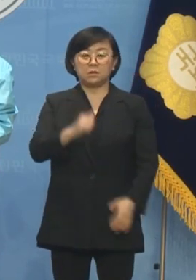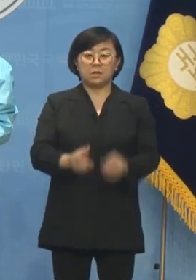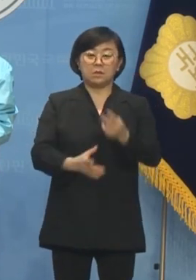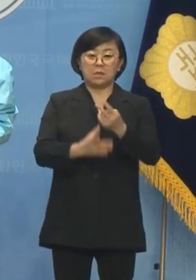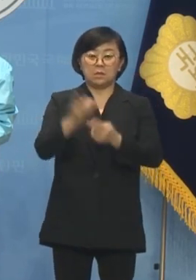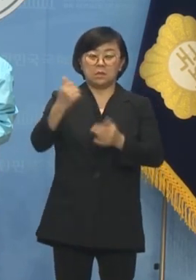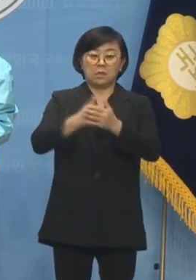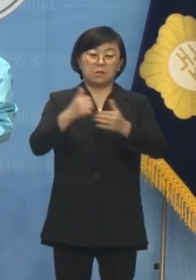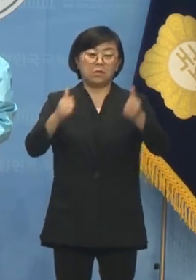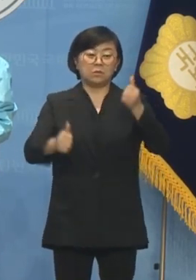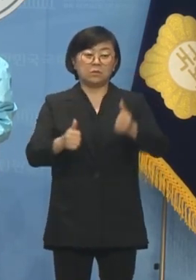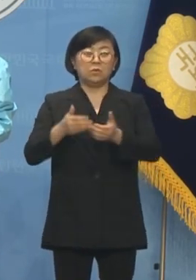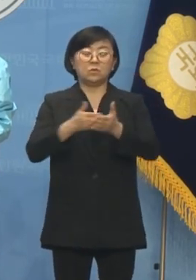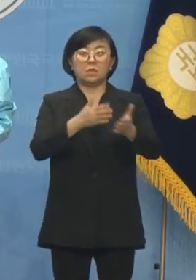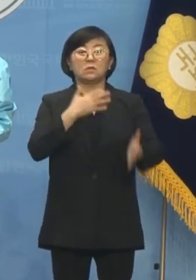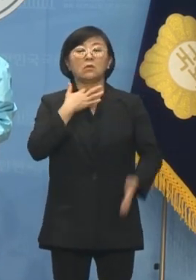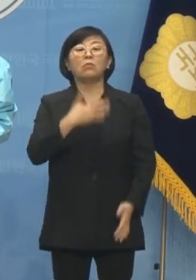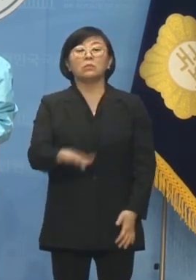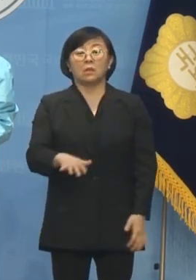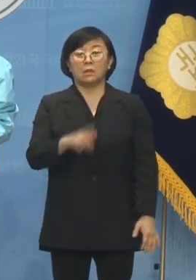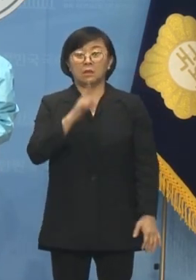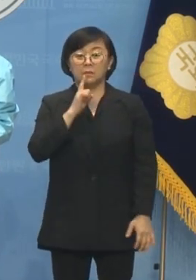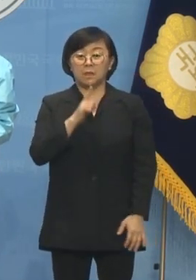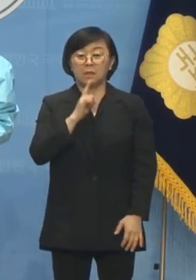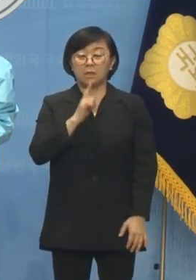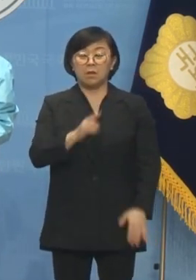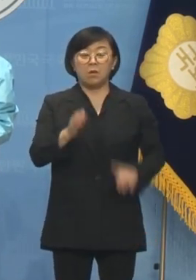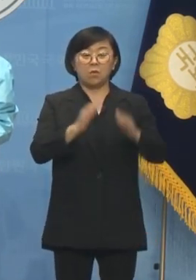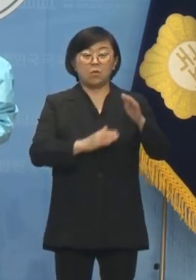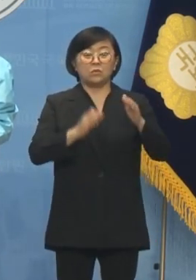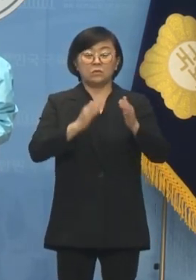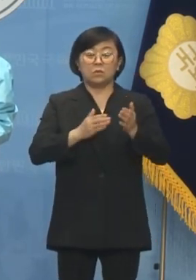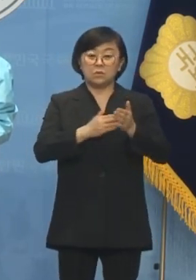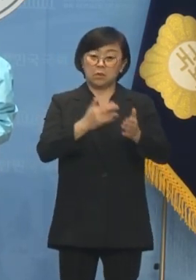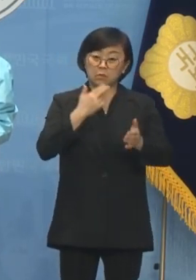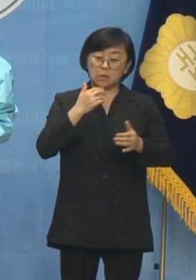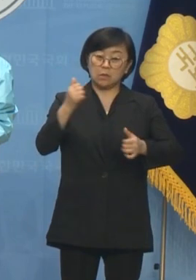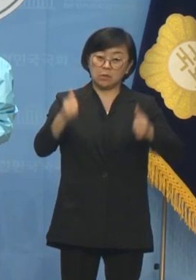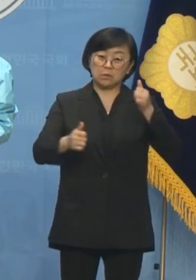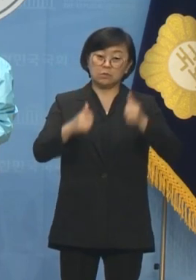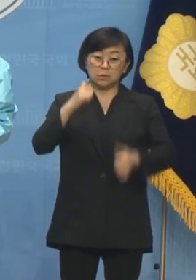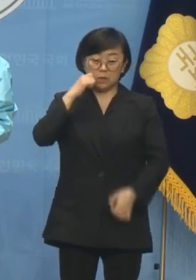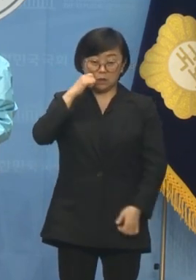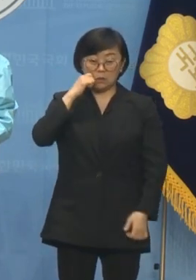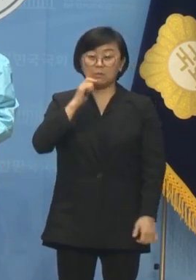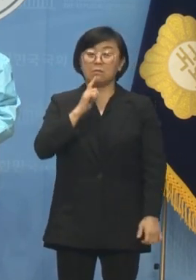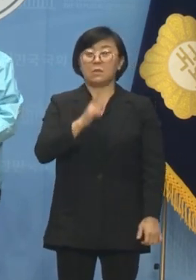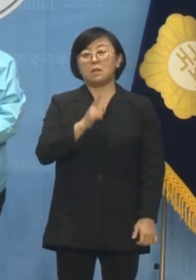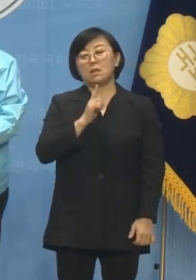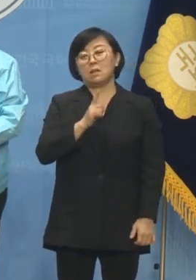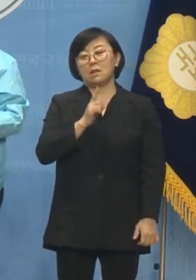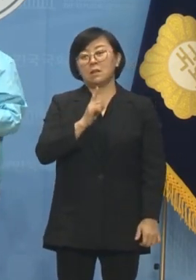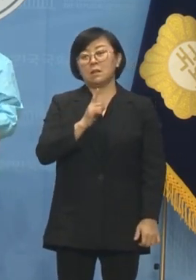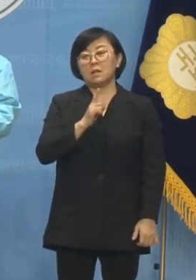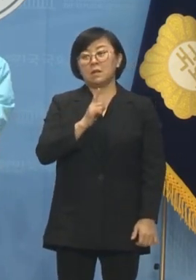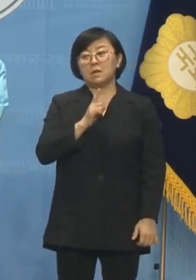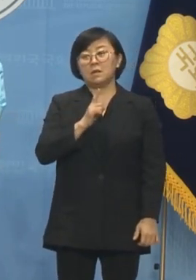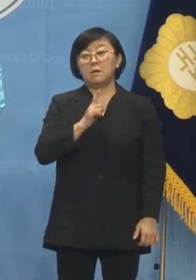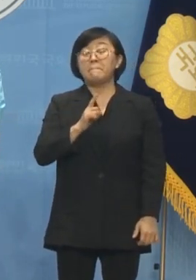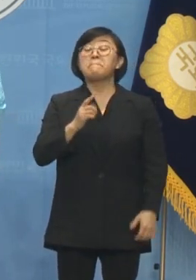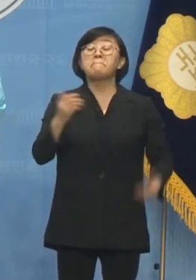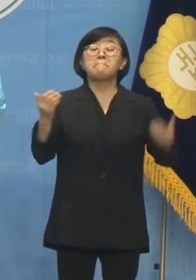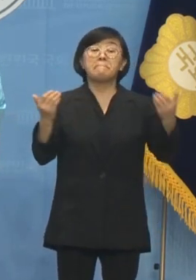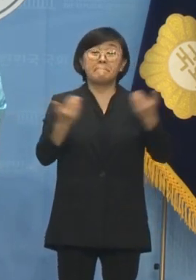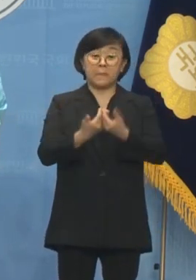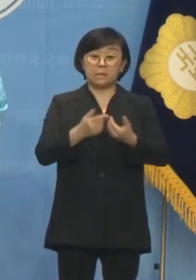경선을 치르고자 요청한 적이 없다. 공식 요청이 없는데 경선을 치를 수 없는 게 아니냐라고 반박을